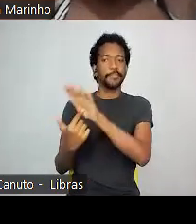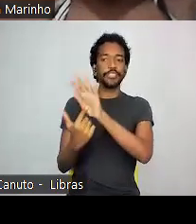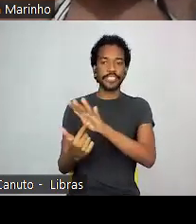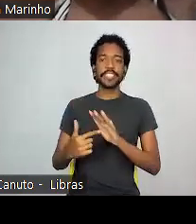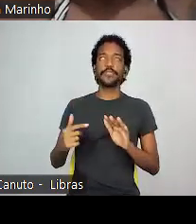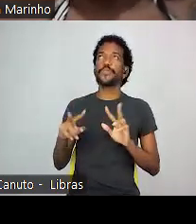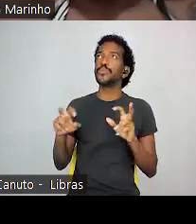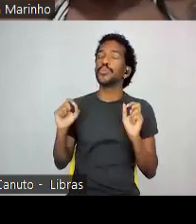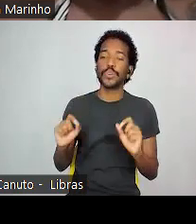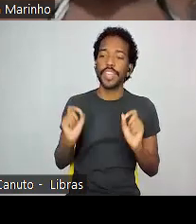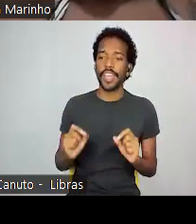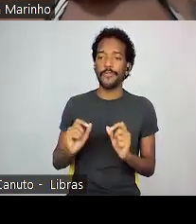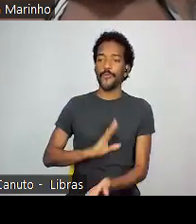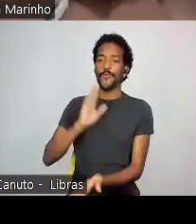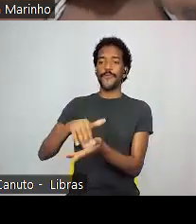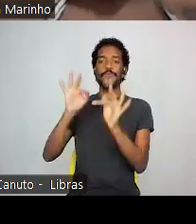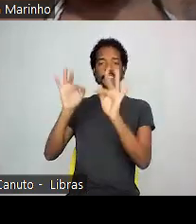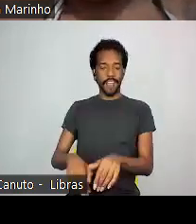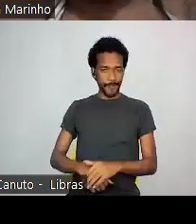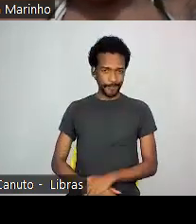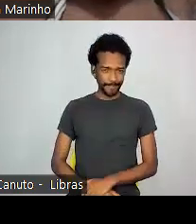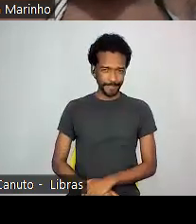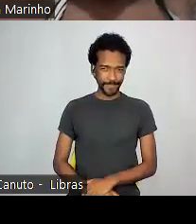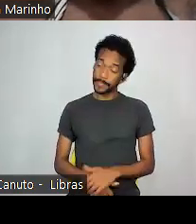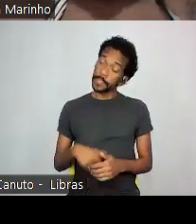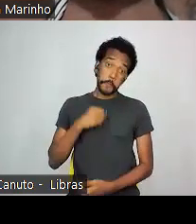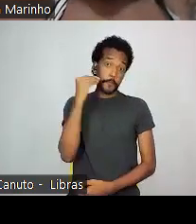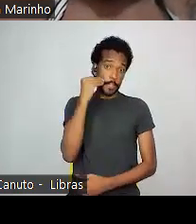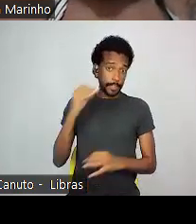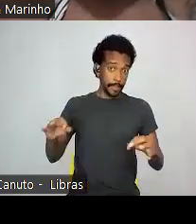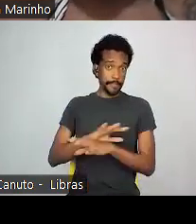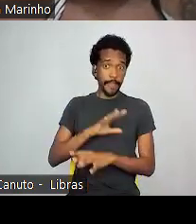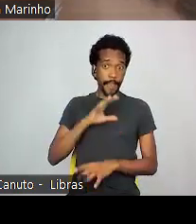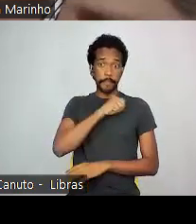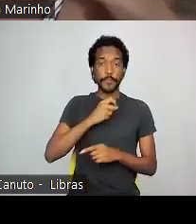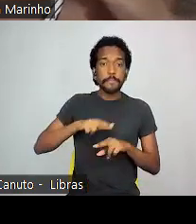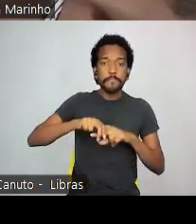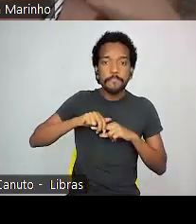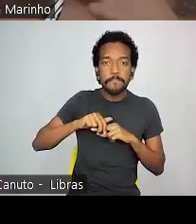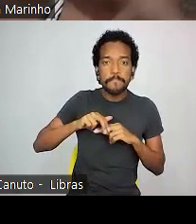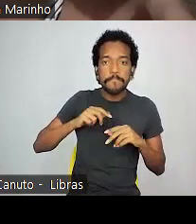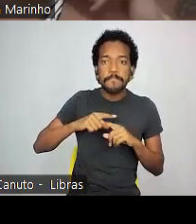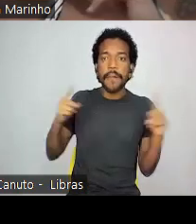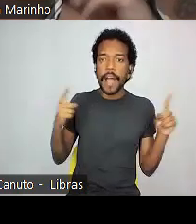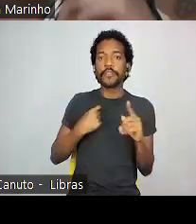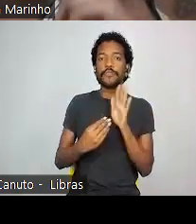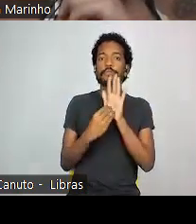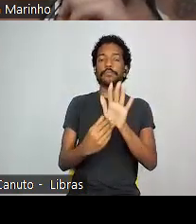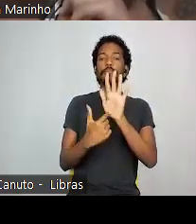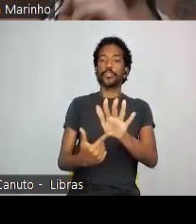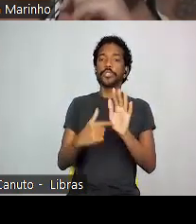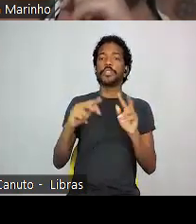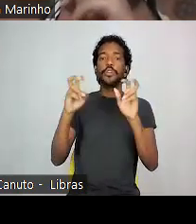o final da fila. Aqui eu vou tentar ser rápida, mas eu trouxe para vocês um exemplo da primeira experiência de